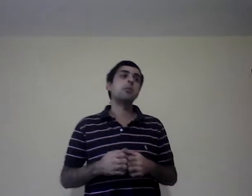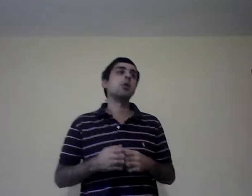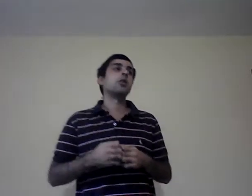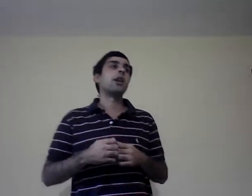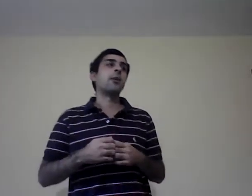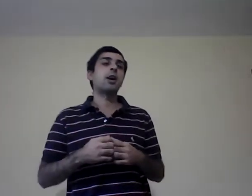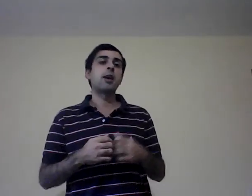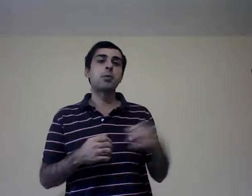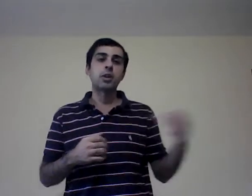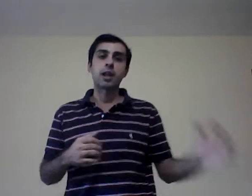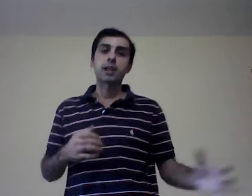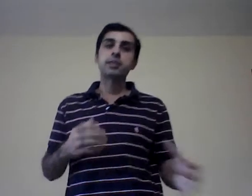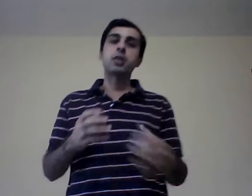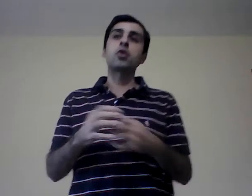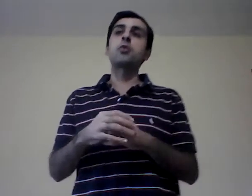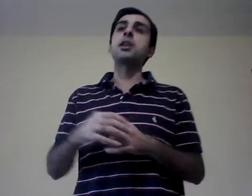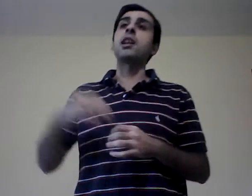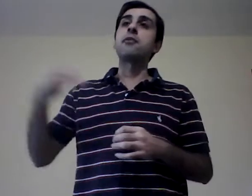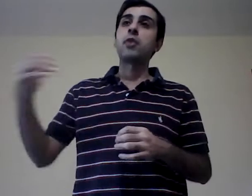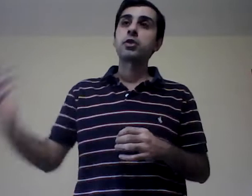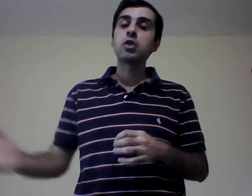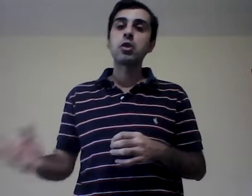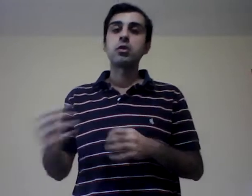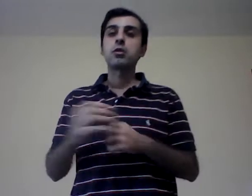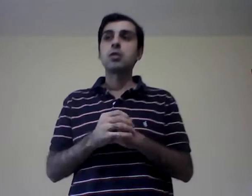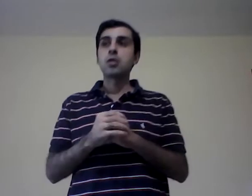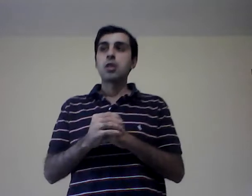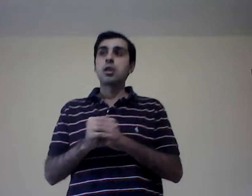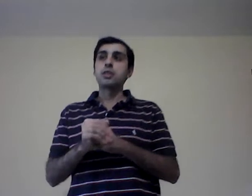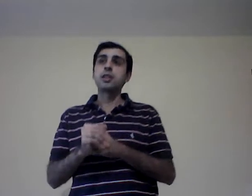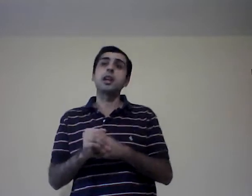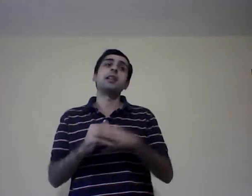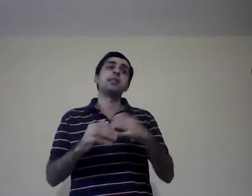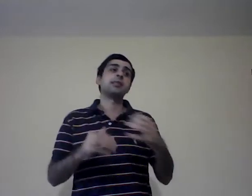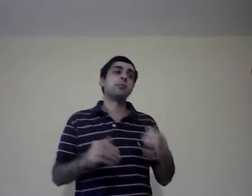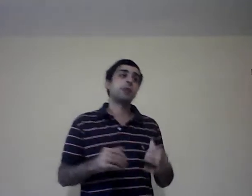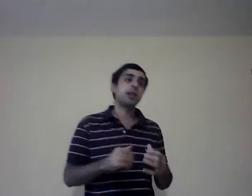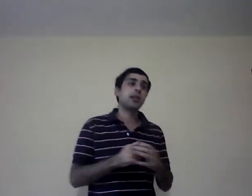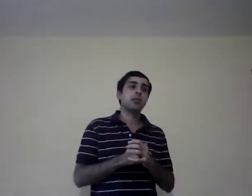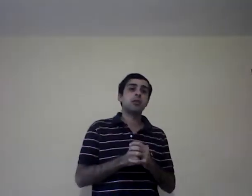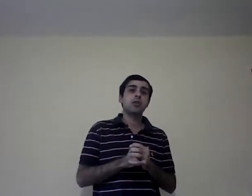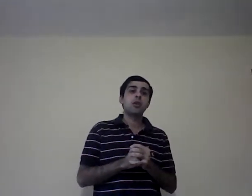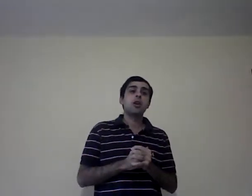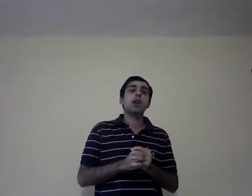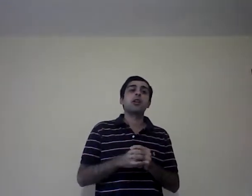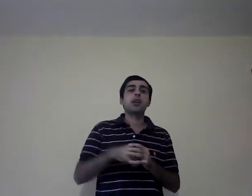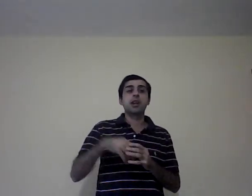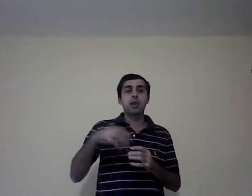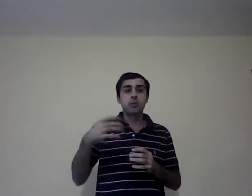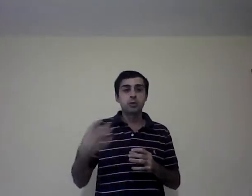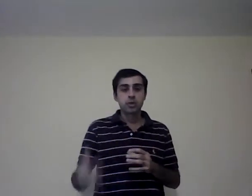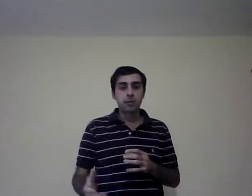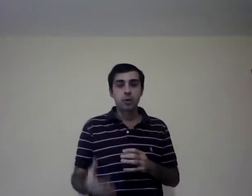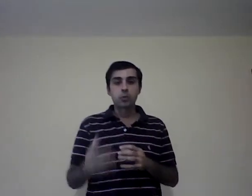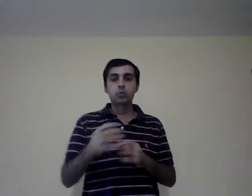hablábamos en la clase de economía, la inflación, ¿sí? El desempleo, el aumento de la producción,